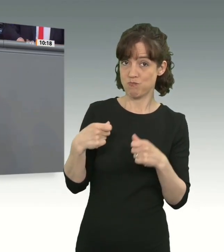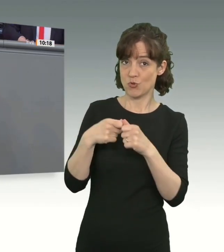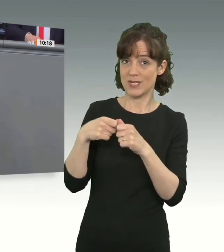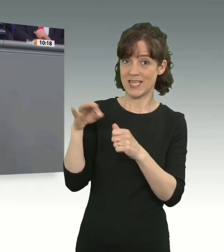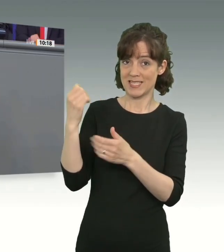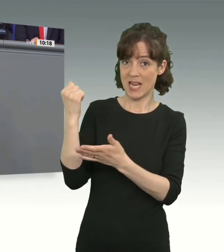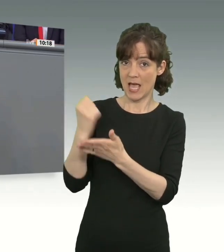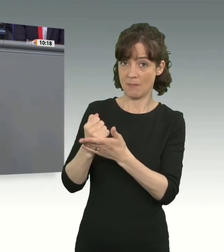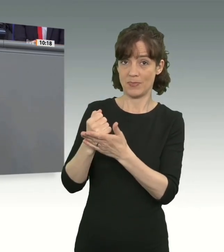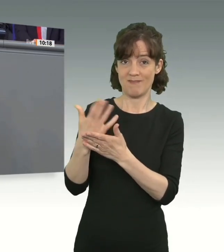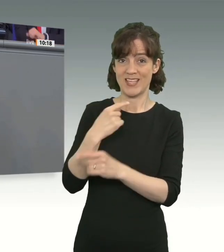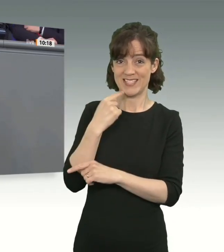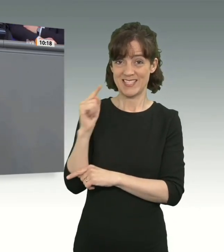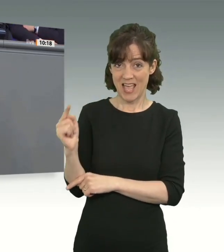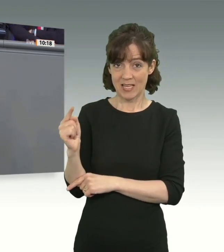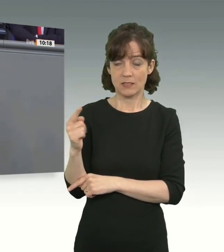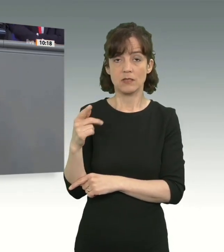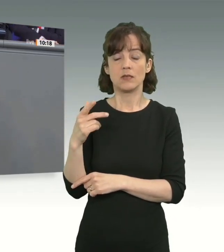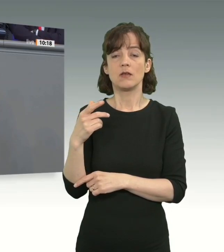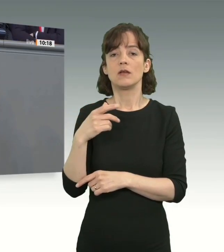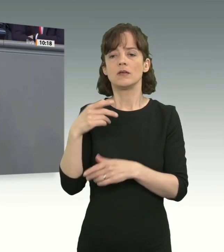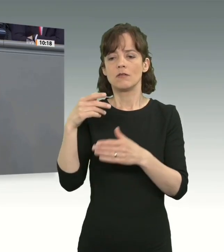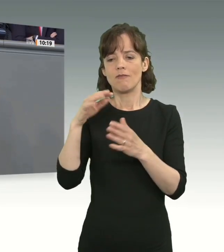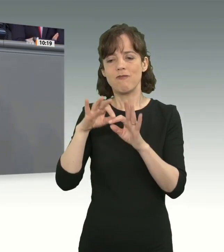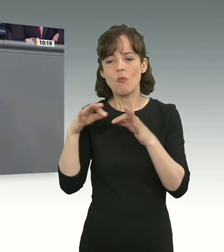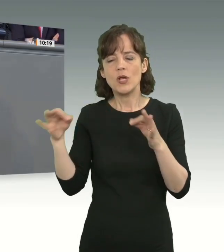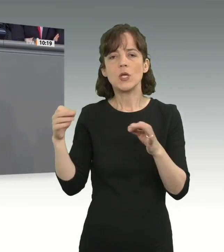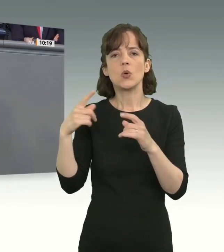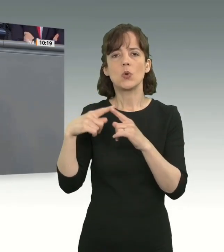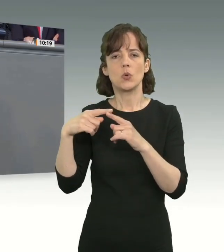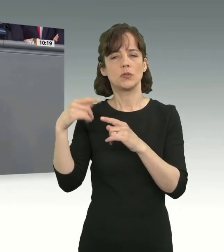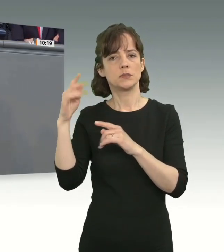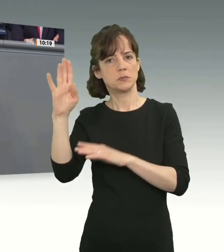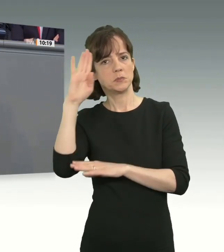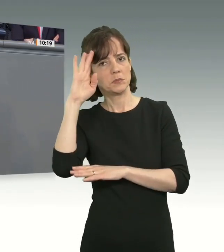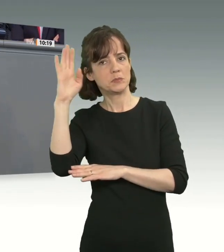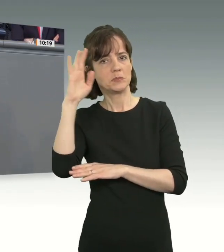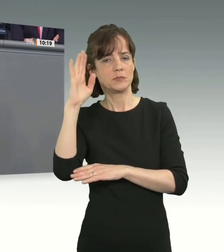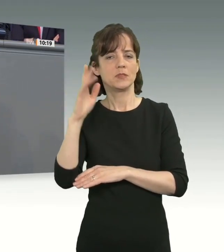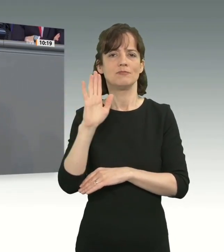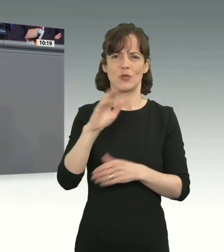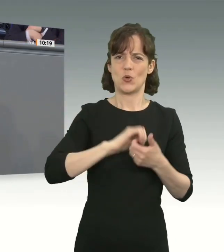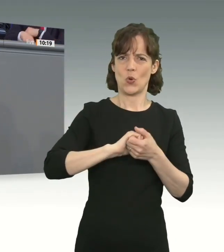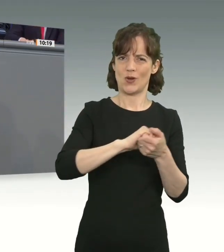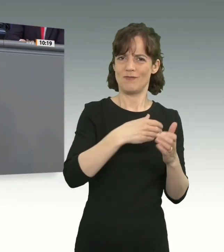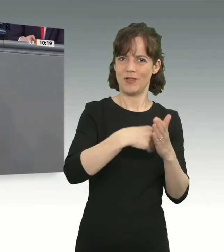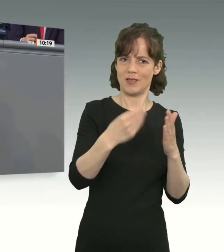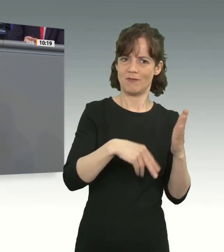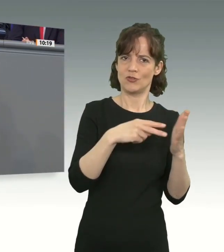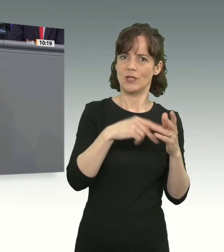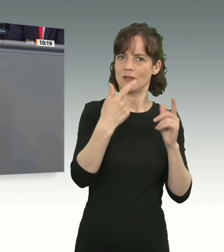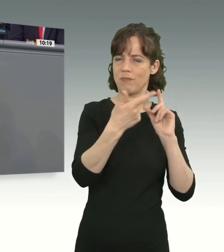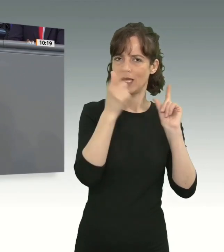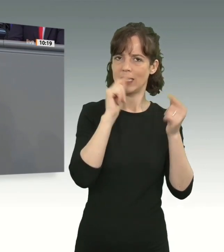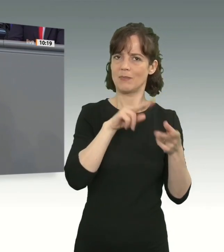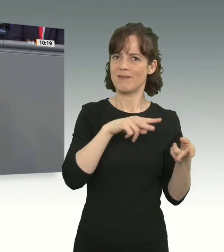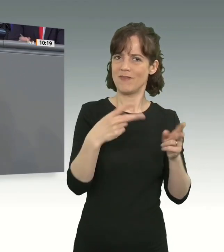weder im Wort noch im Geist dem, was Sie in Ihrem Koalitionsvertrag als Paradigmenwechsel beschrieben haben. Der Bundeskanzler